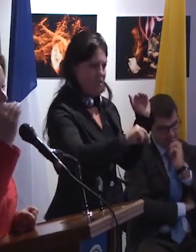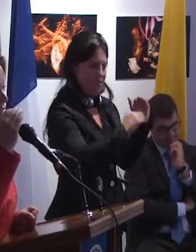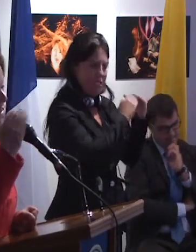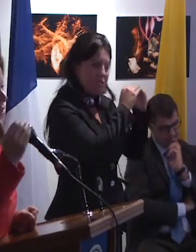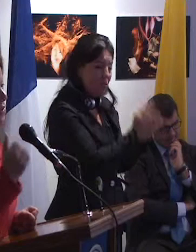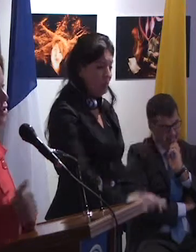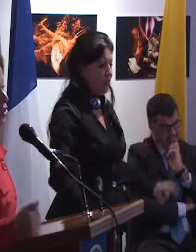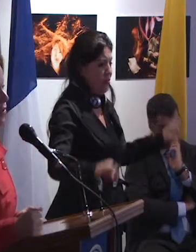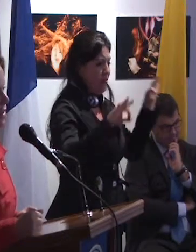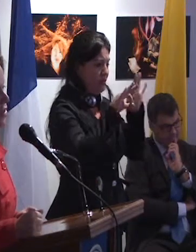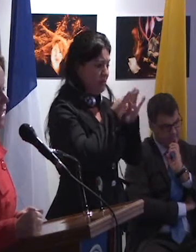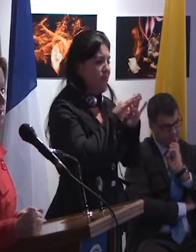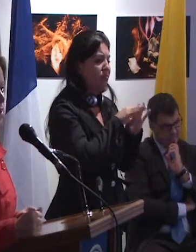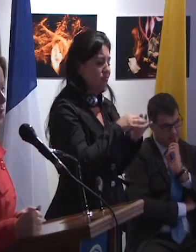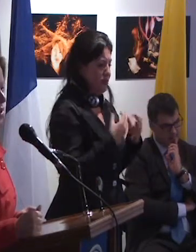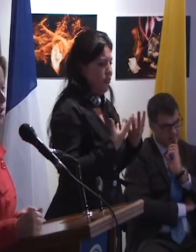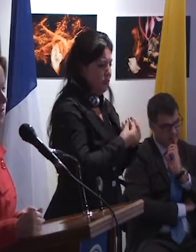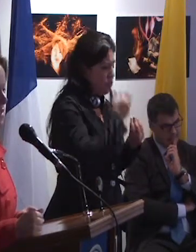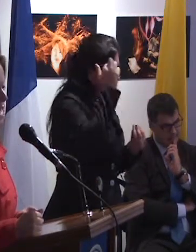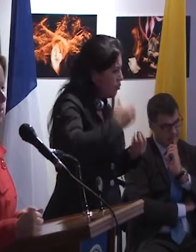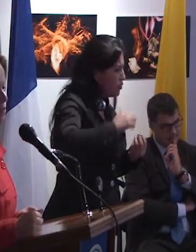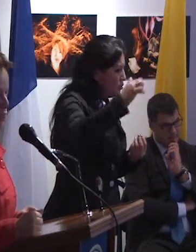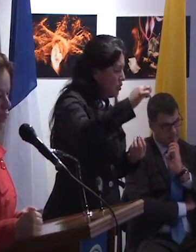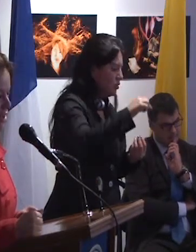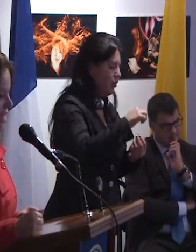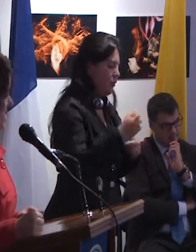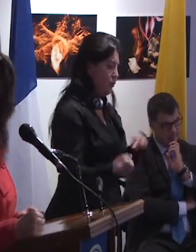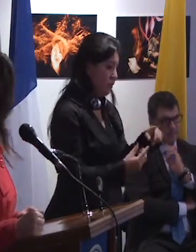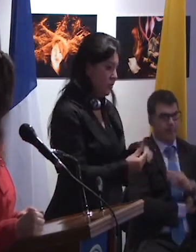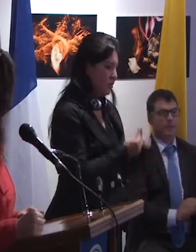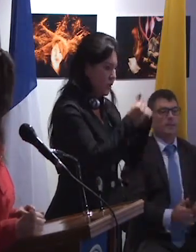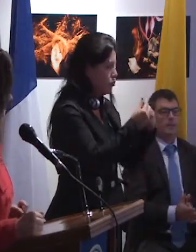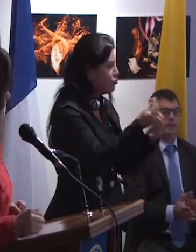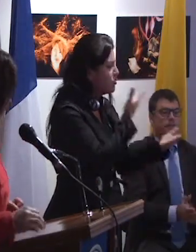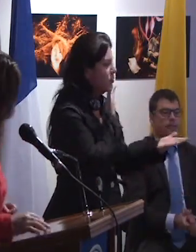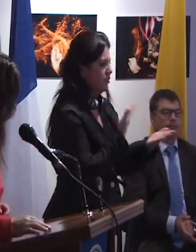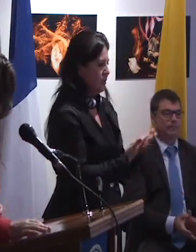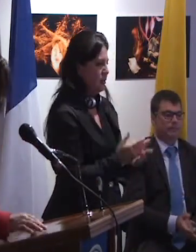importante que tienen nuestros profesionales de educación especial. Muchas gracias.